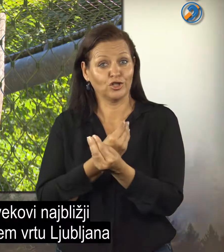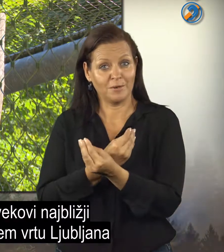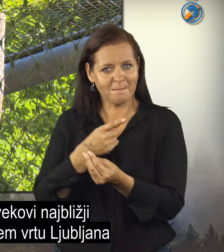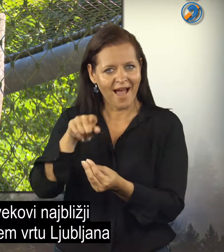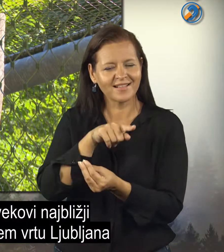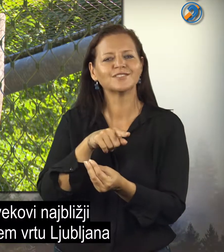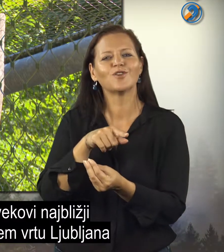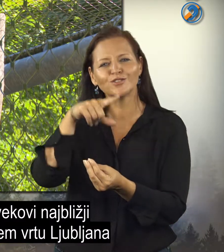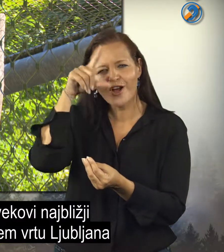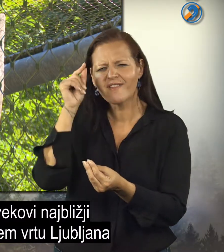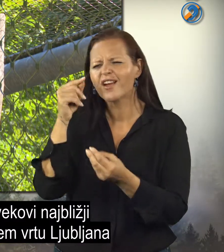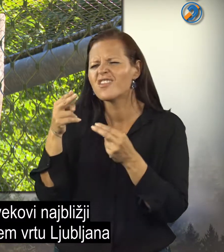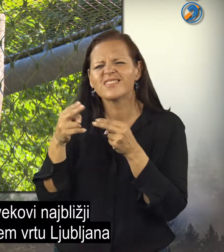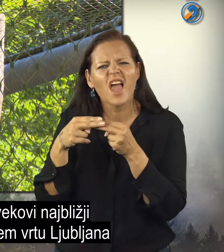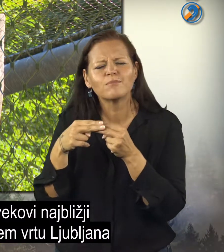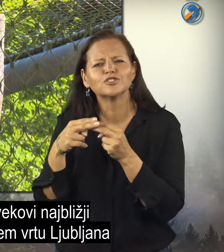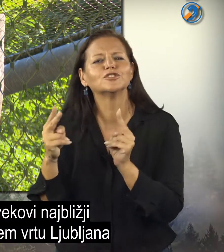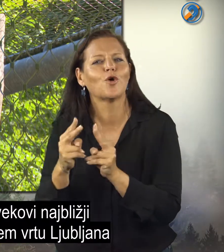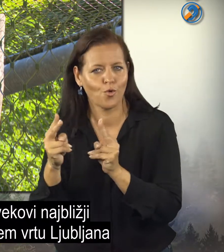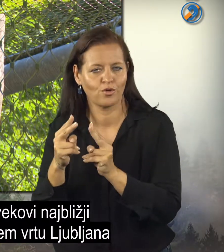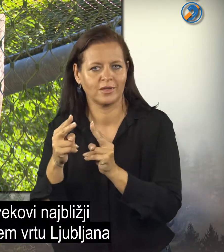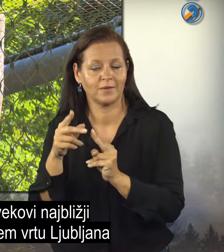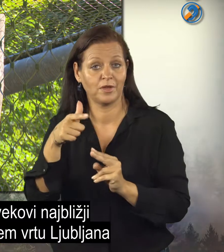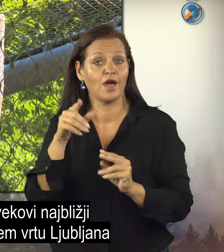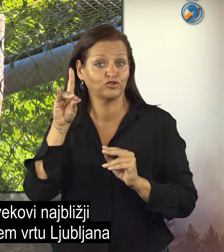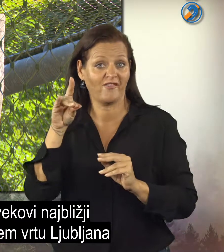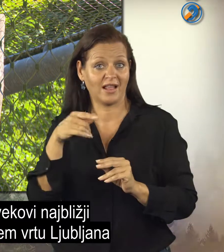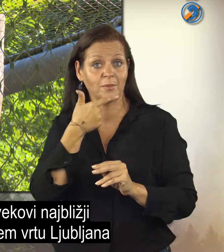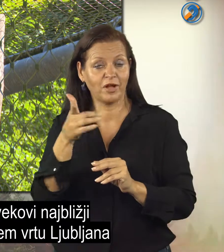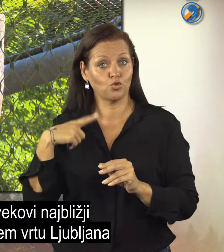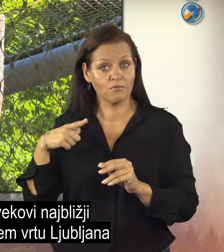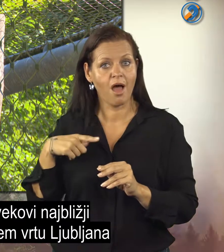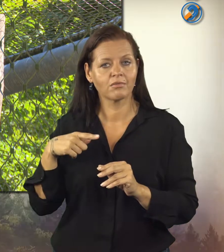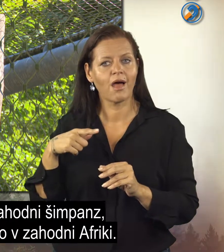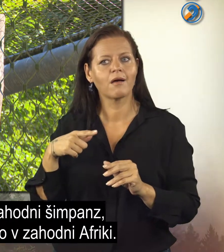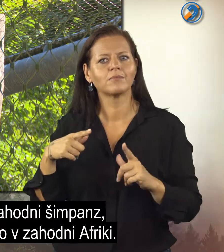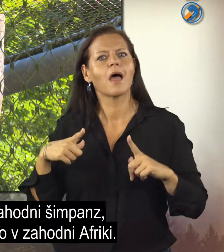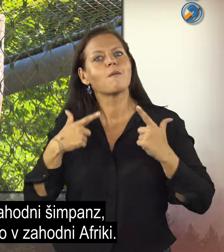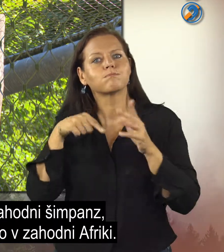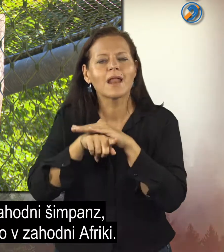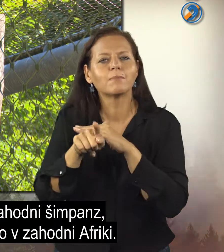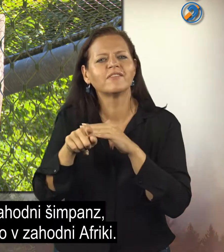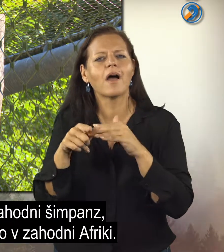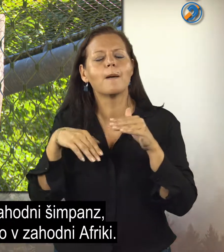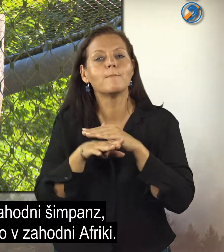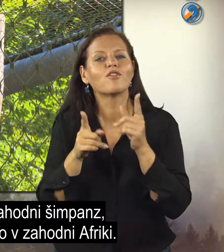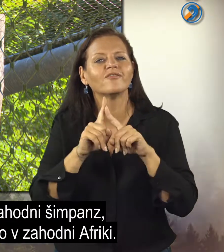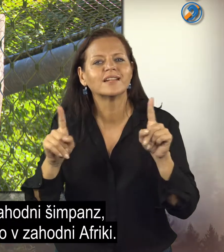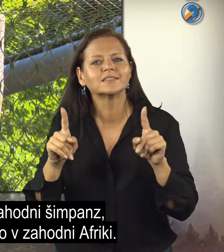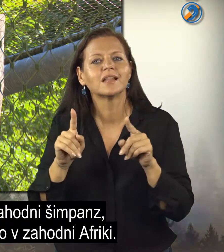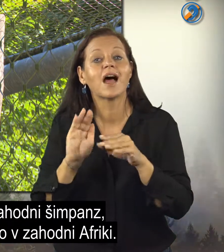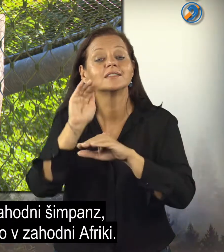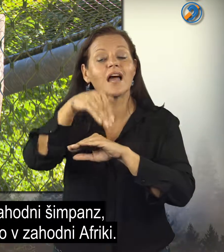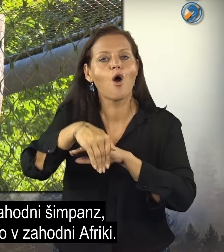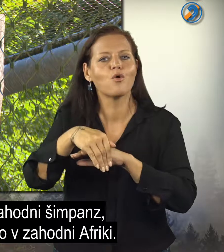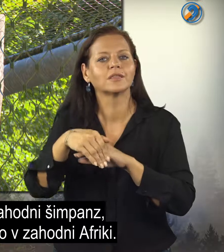Šimpanzi so človekovi najbližji sorodniki. V živalskem vrtu Ljubljana prebiva pod vrsta zahodni